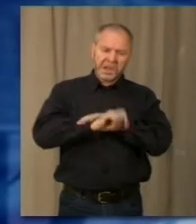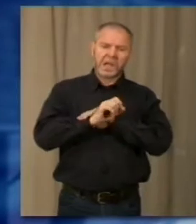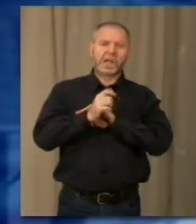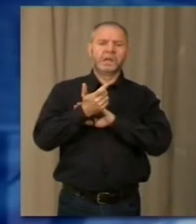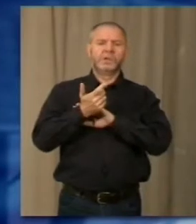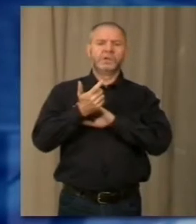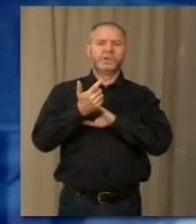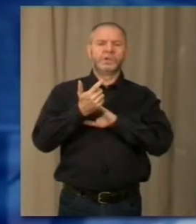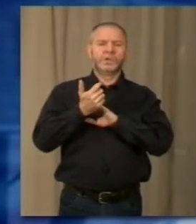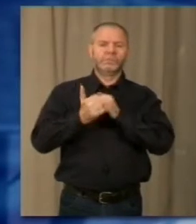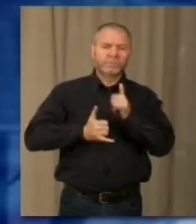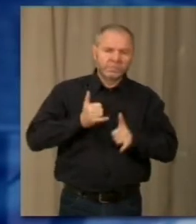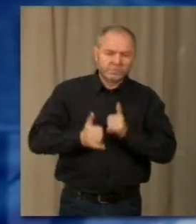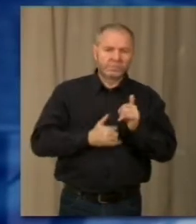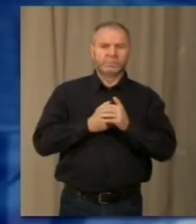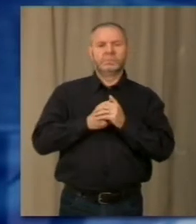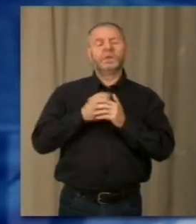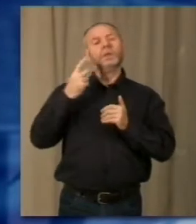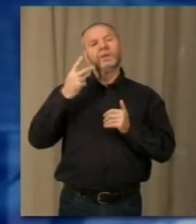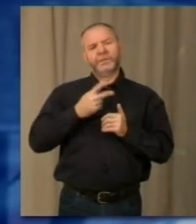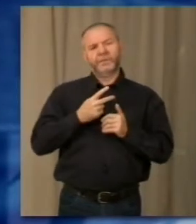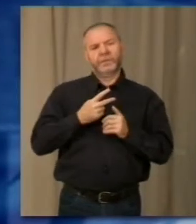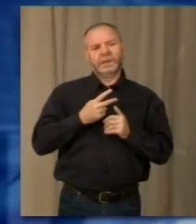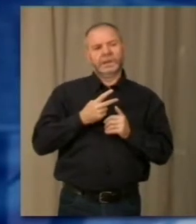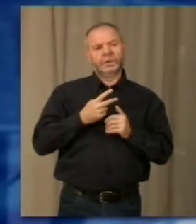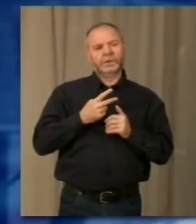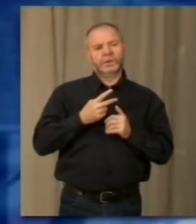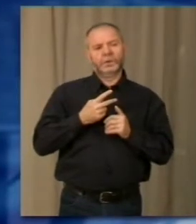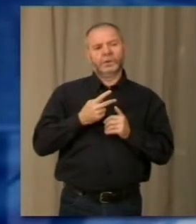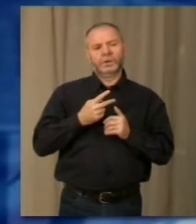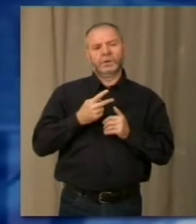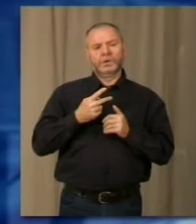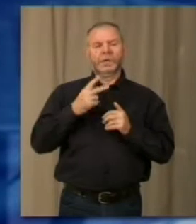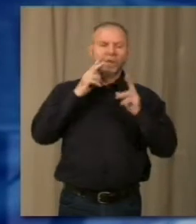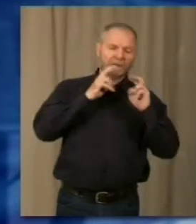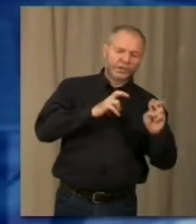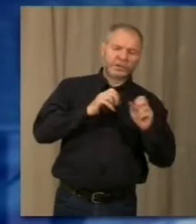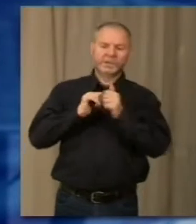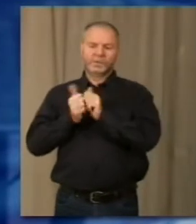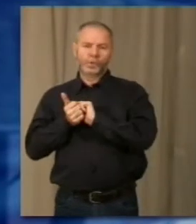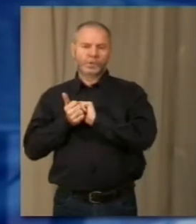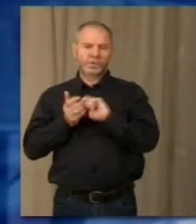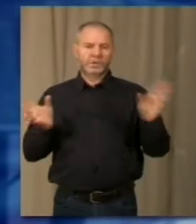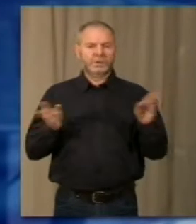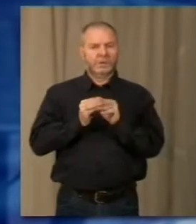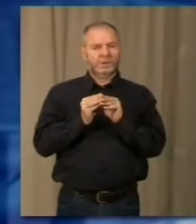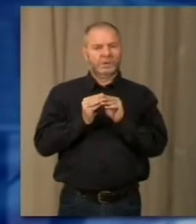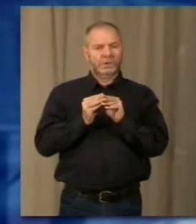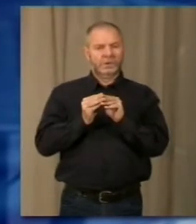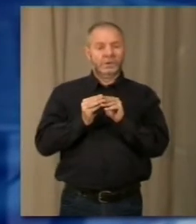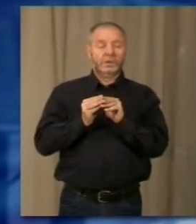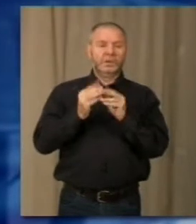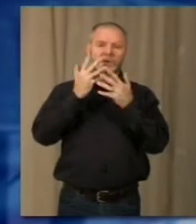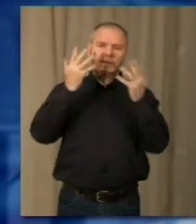podistica, il ciclismo, cioè è un binomio ricerca e sport, questo nella nostra provincia e